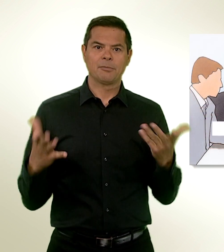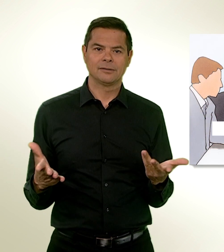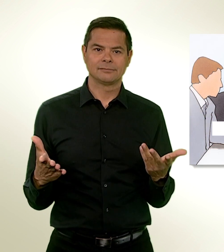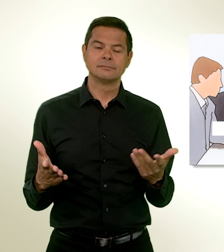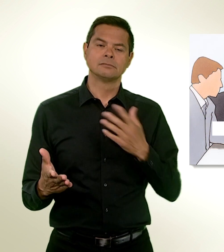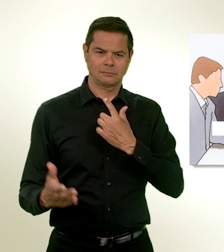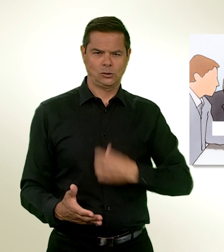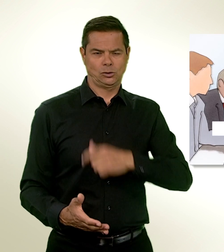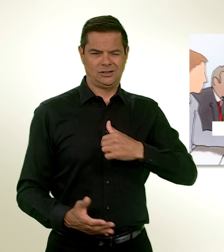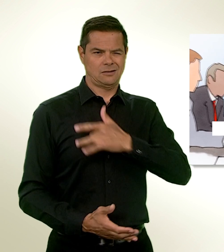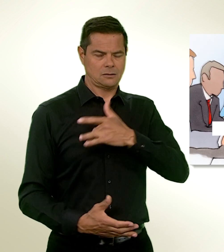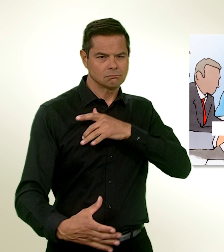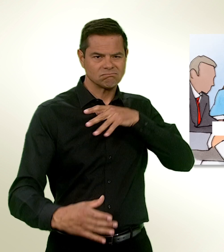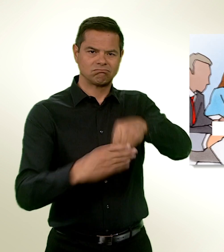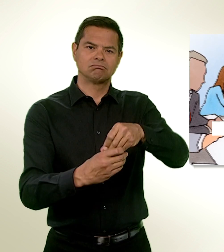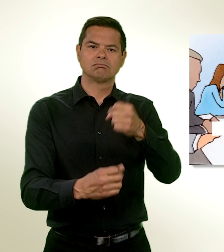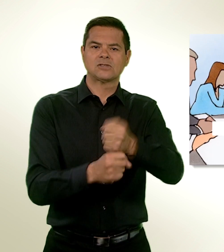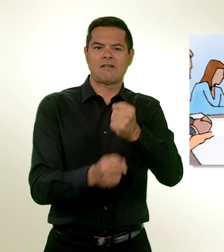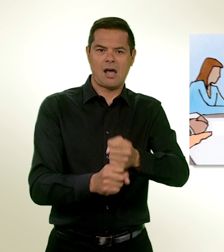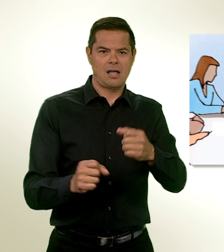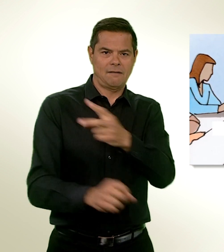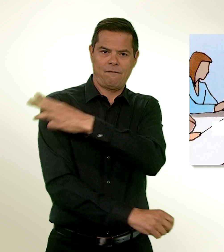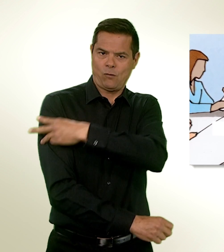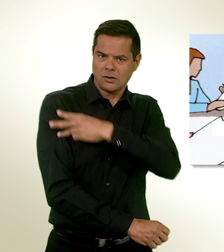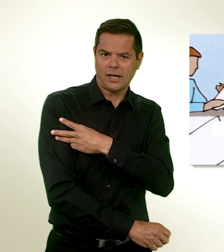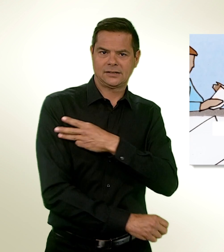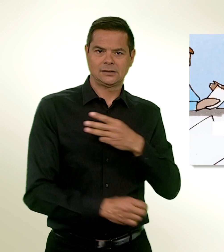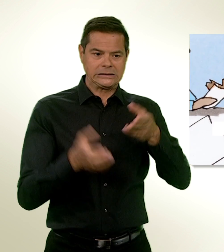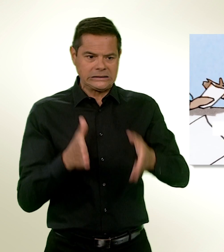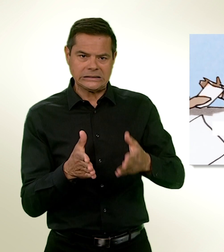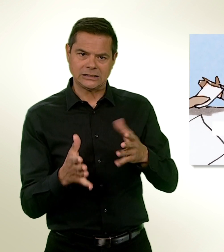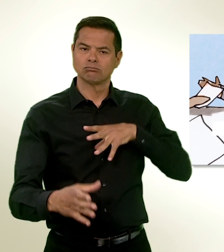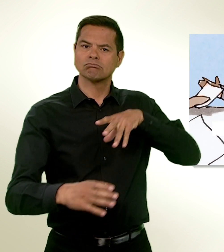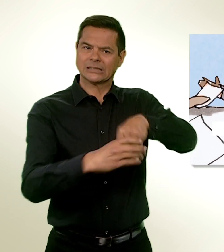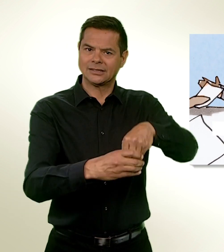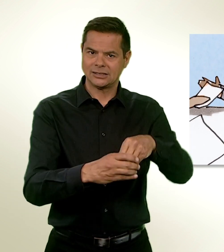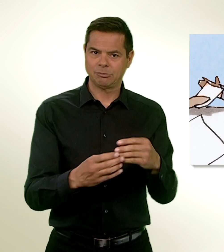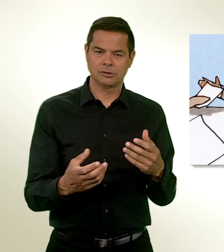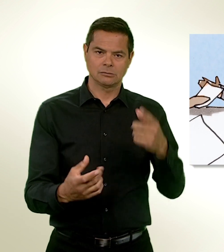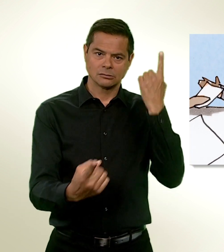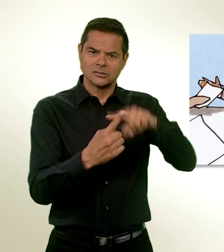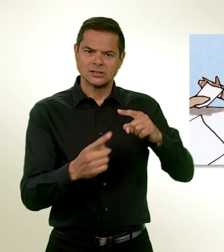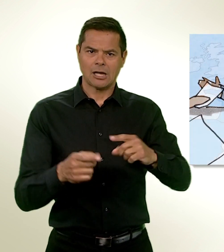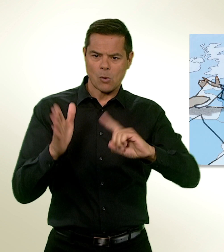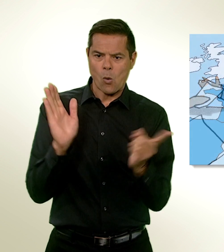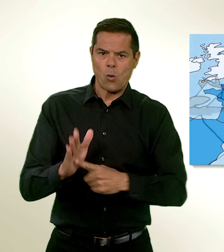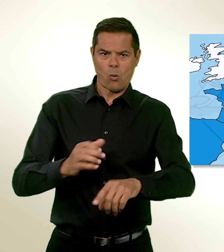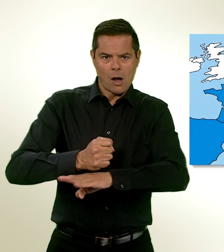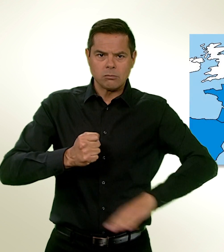participer aux décisions concernant Frontex, y compris en ce qui concerne la protection des droits fondamentaux des migrants. Un